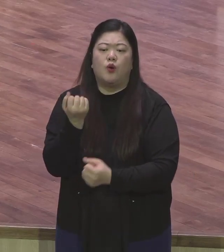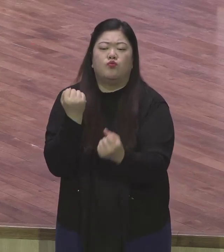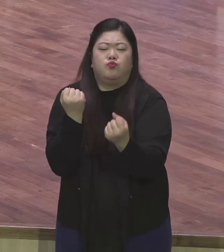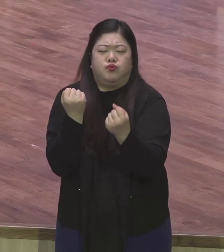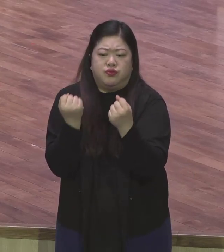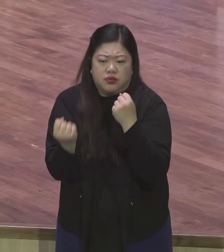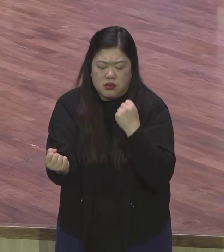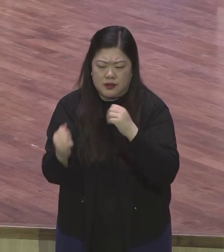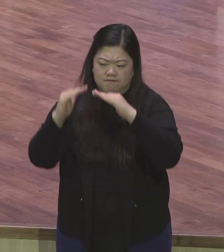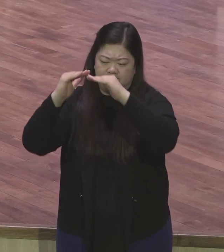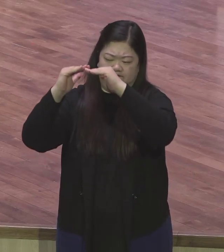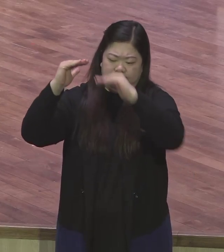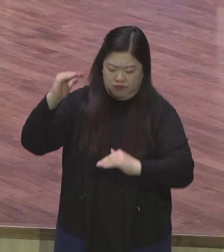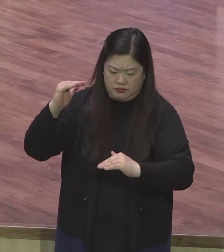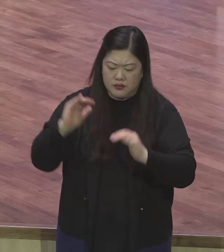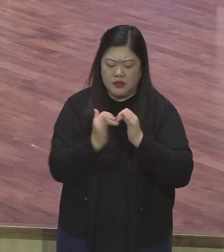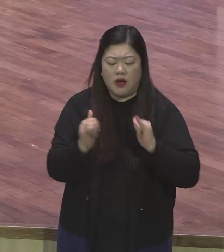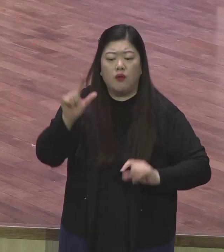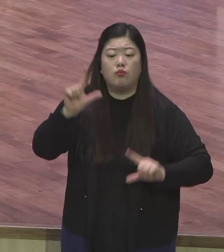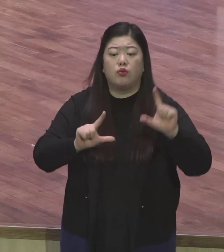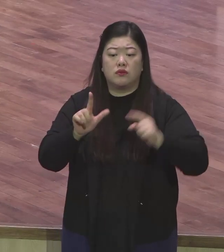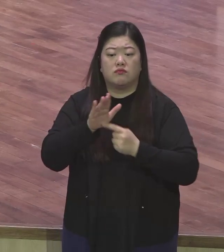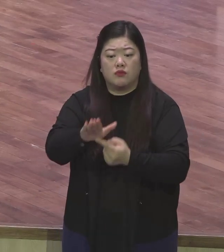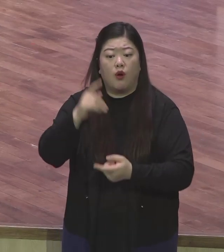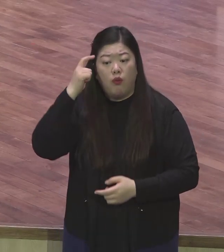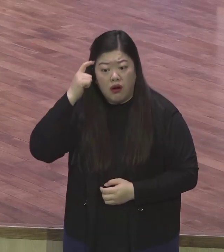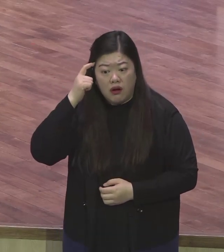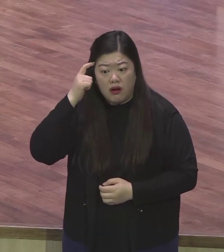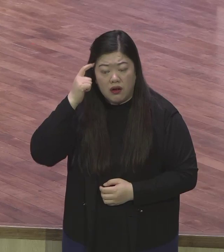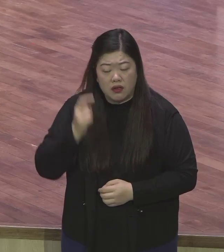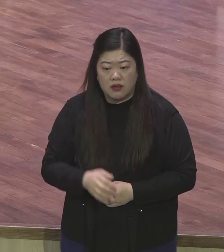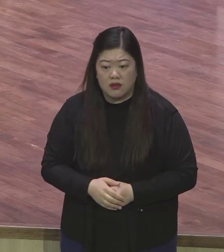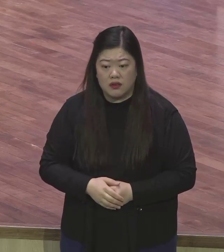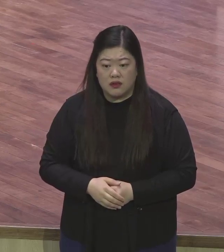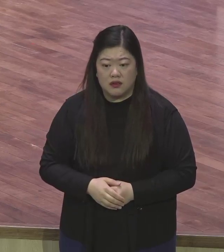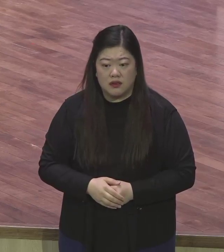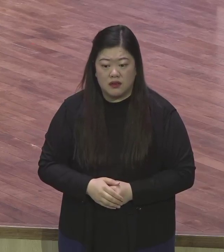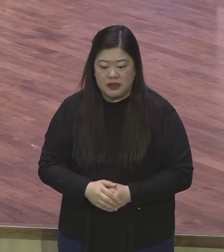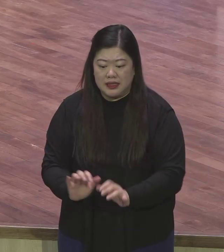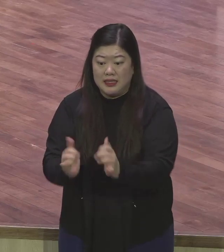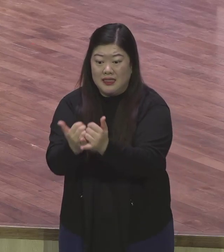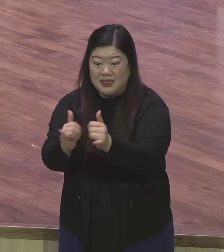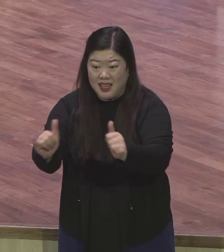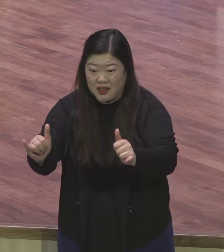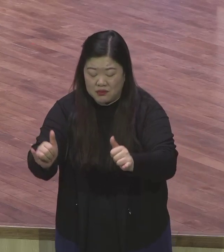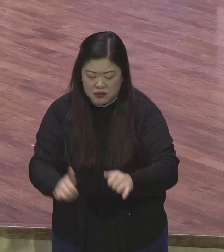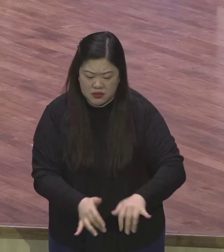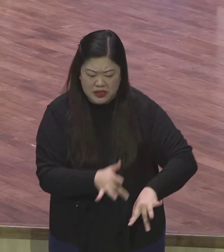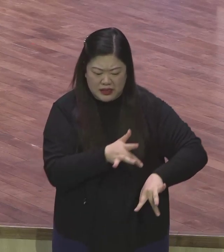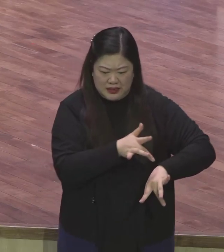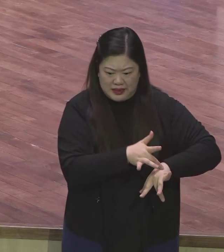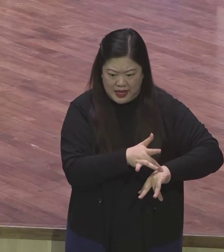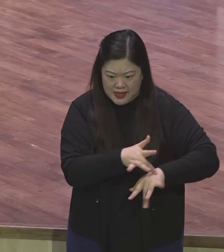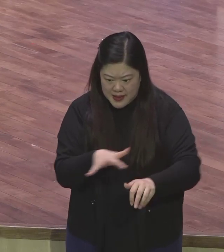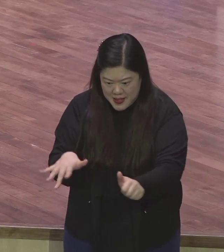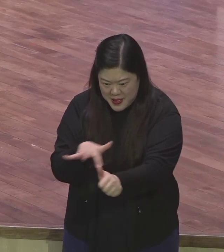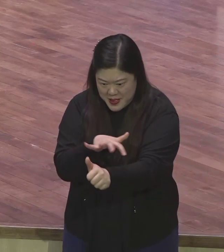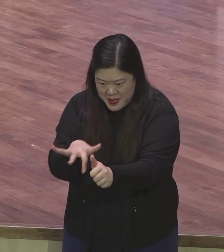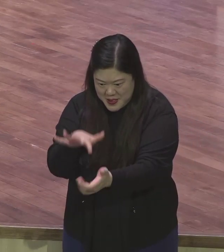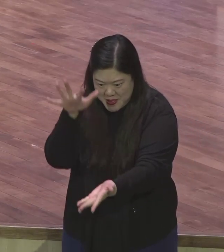3장 사단에 잡혀 노예생활하는 이 인간들을 해방시켜주기 위해서 죄 문제